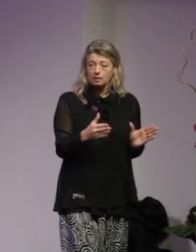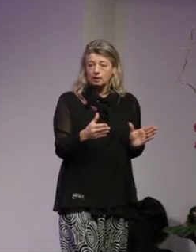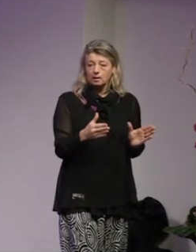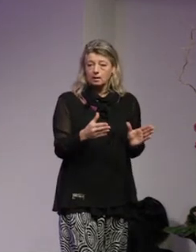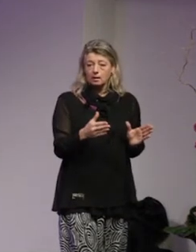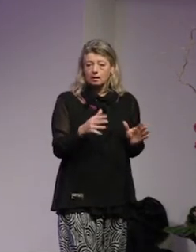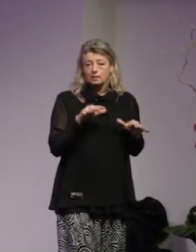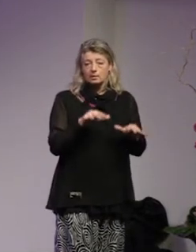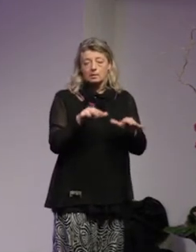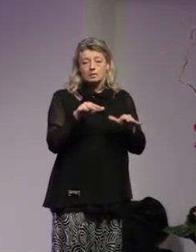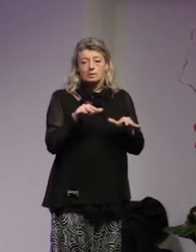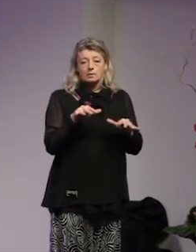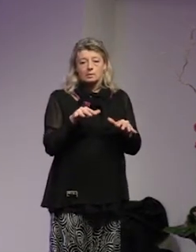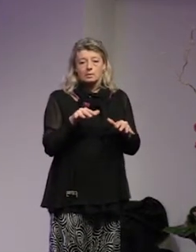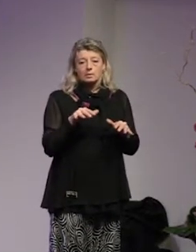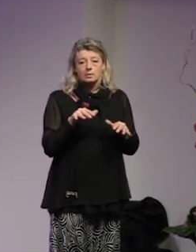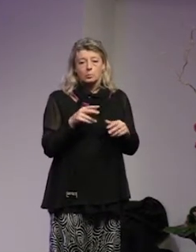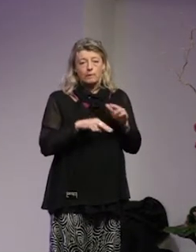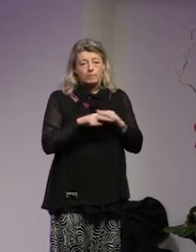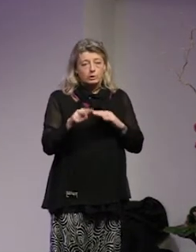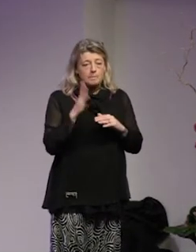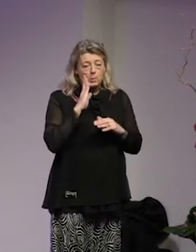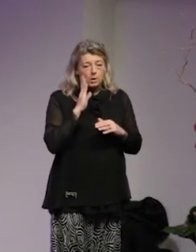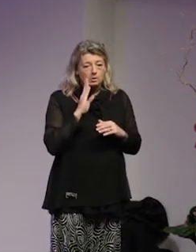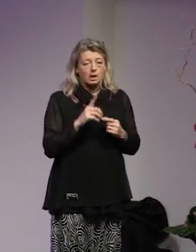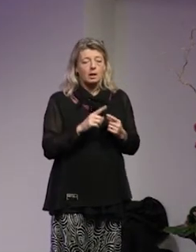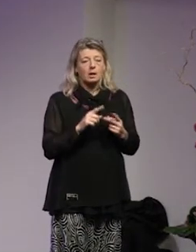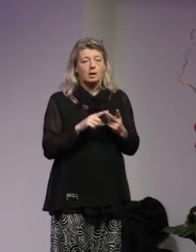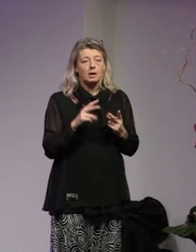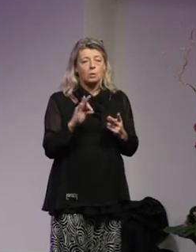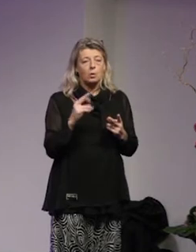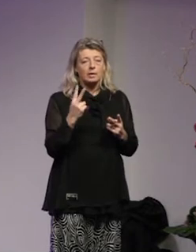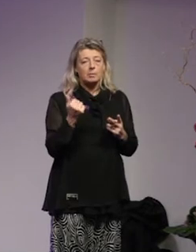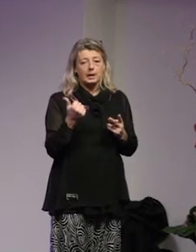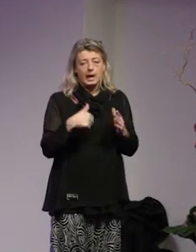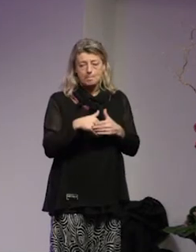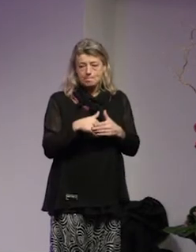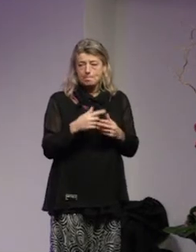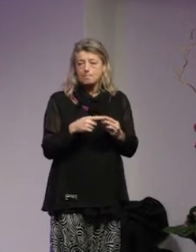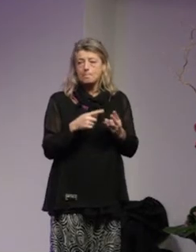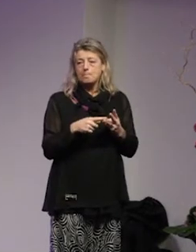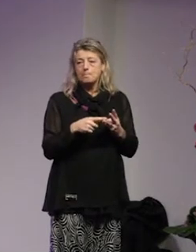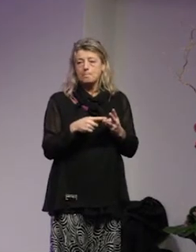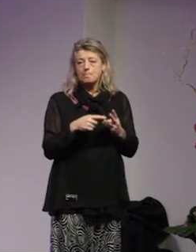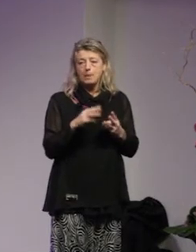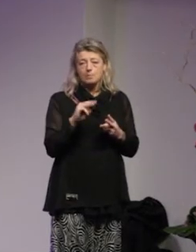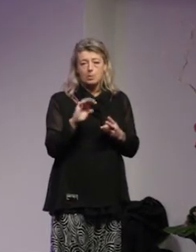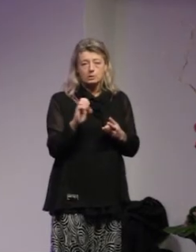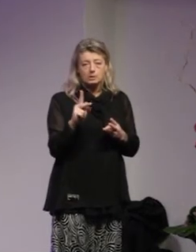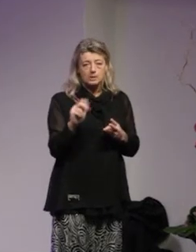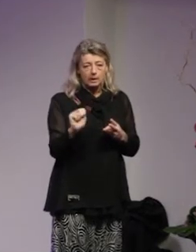attentat mot flyktingboenden HVB-hem moskéer